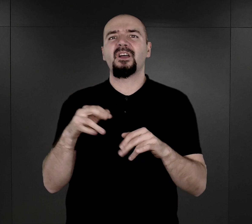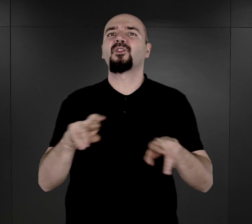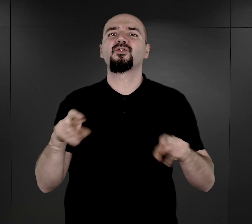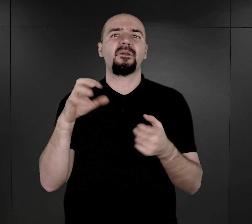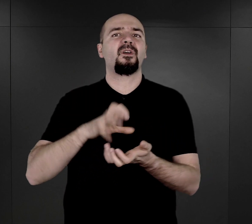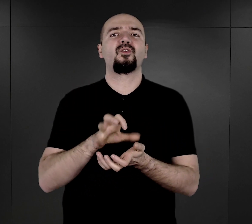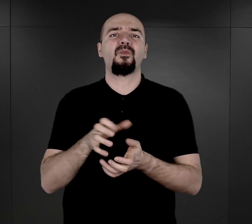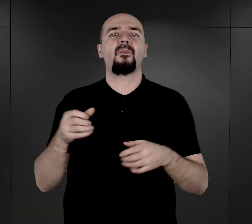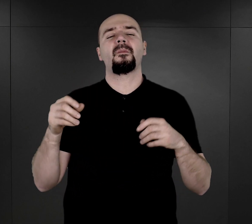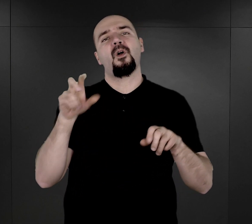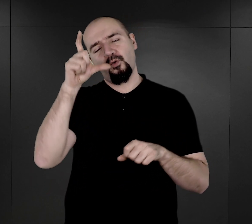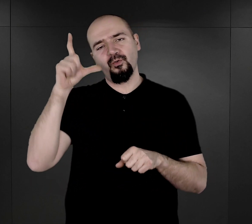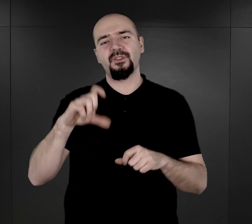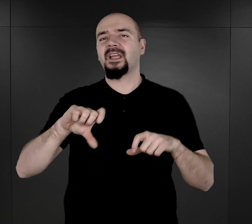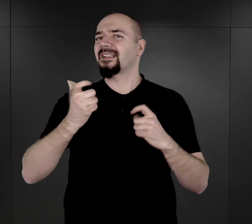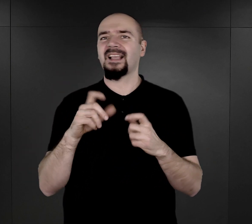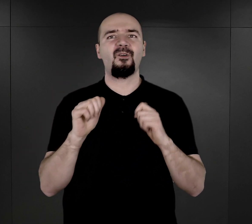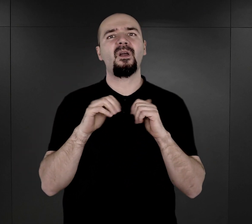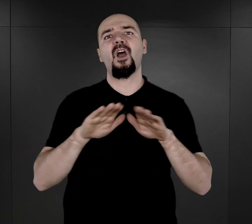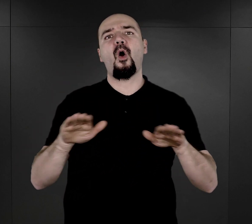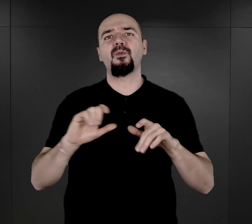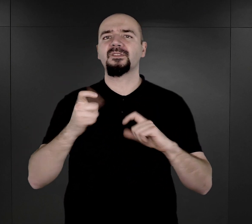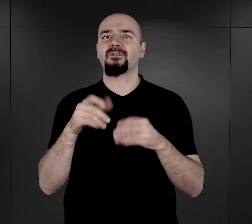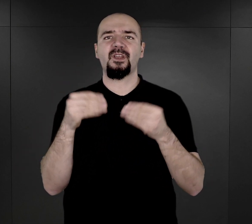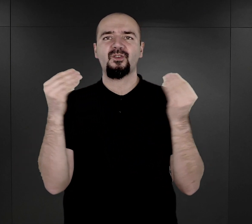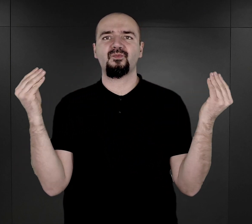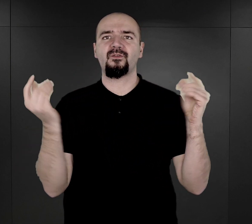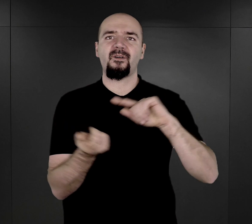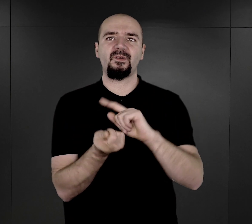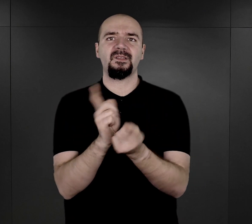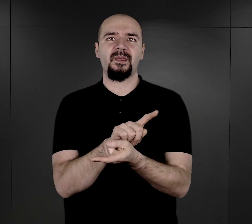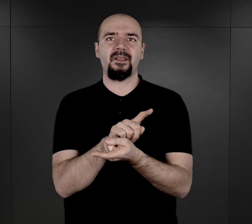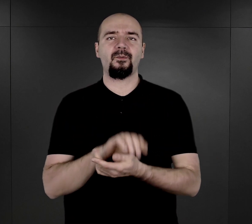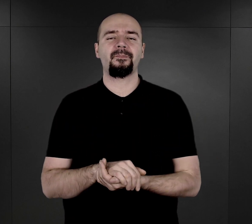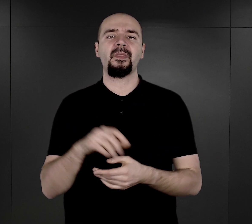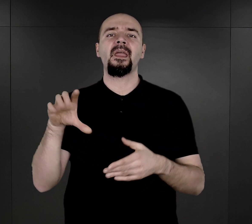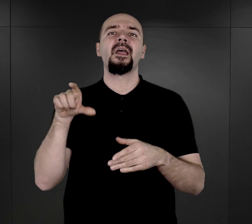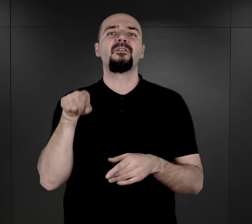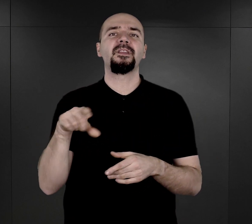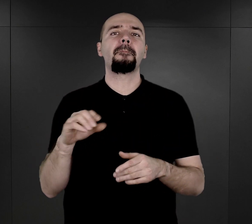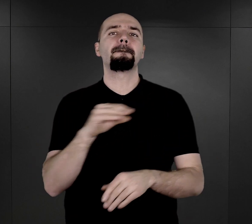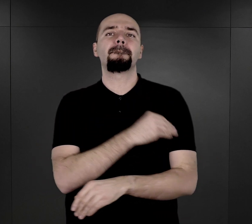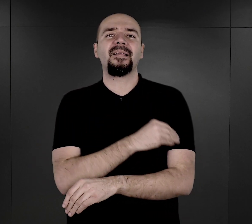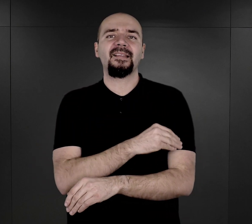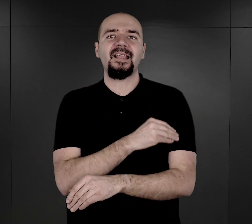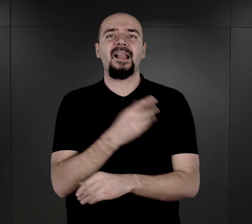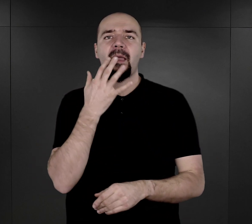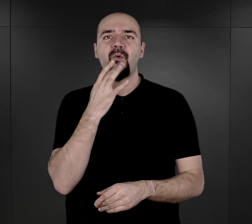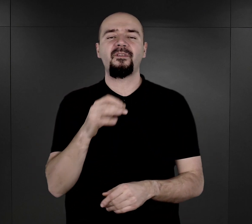obozowy nieustannie rozbudowywał się i przekształcał. W podcaście o Auschwitz mówimy o szczegółach